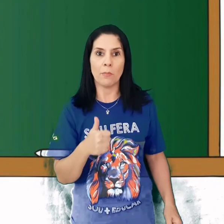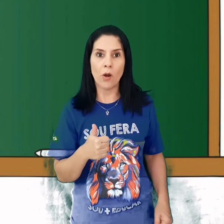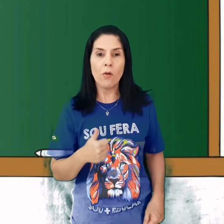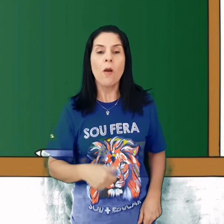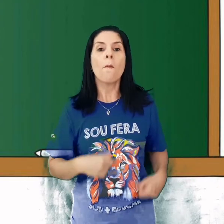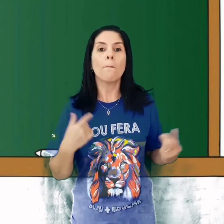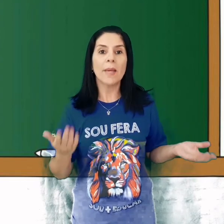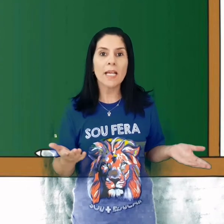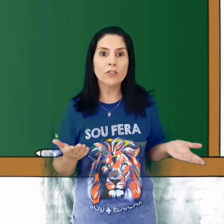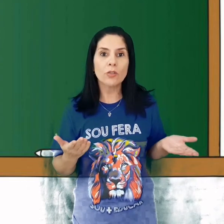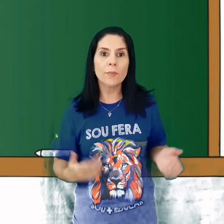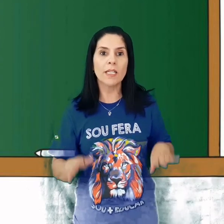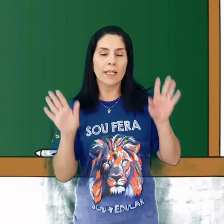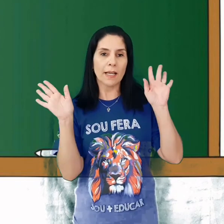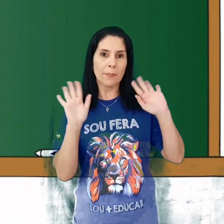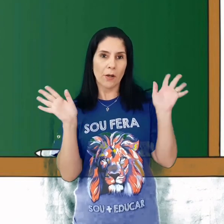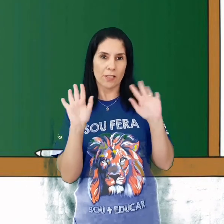bom? Um beijo, turminha. Até a próxima!